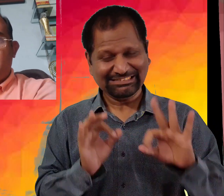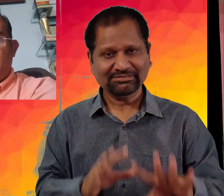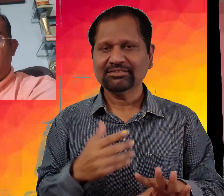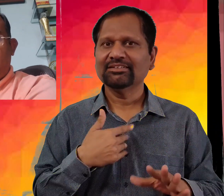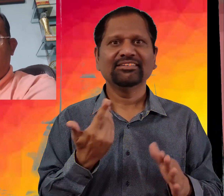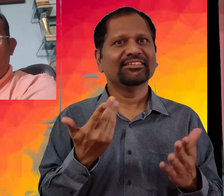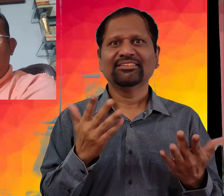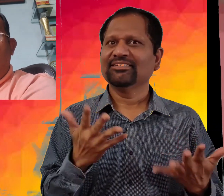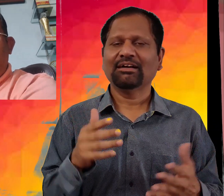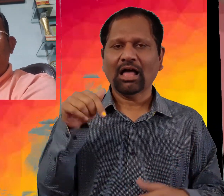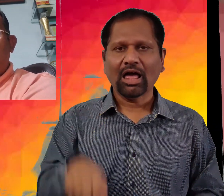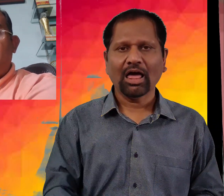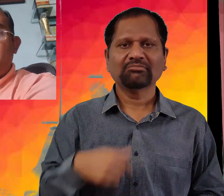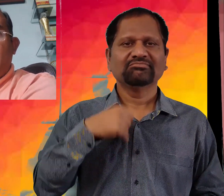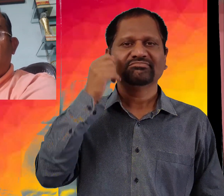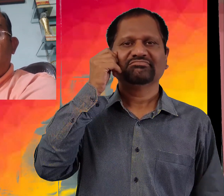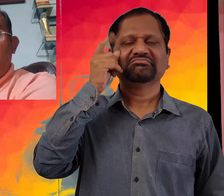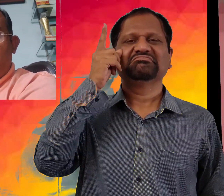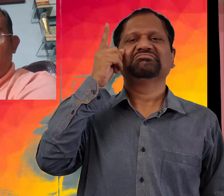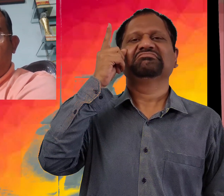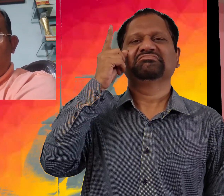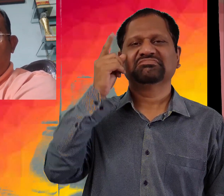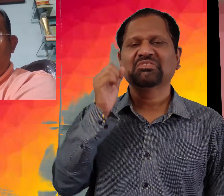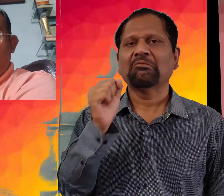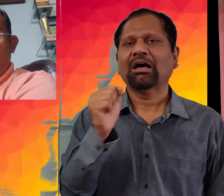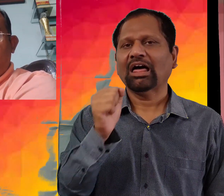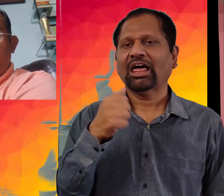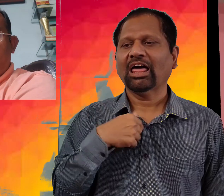لیکن نہیں پہنچ پایا اب مجھے سمجھ میں آیا کہ کیوں